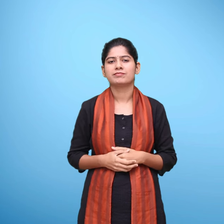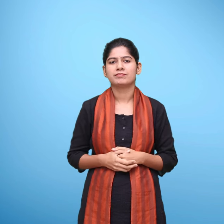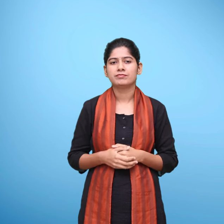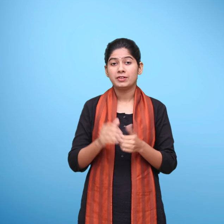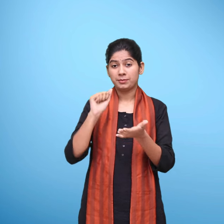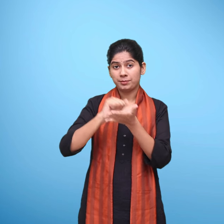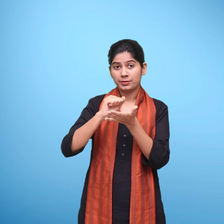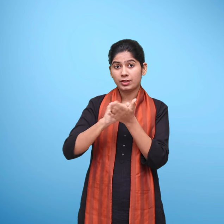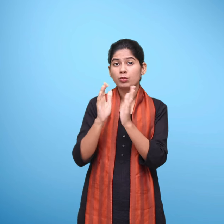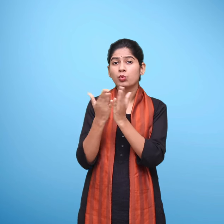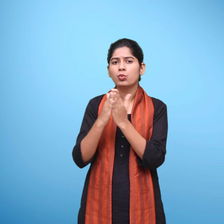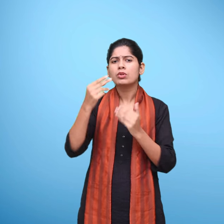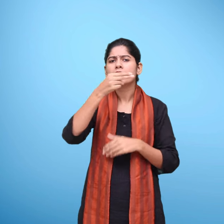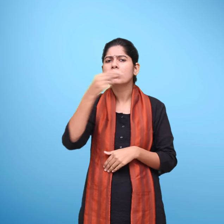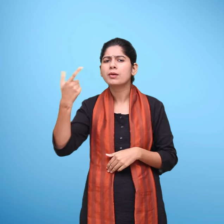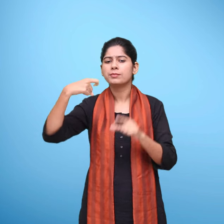काम पुस्तक से रसोई